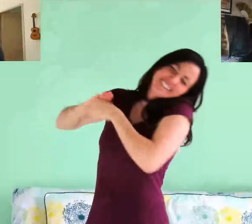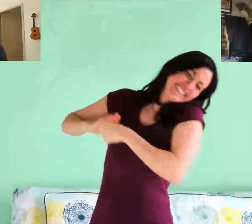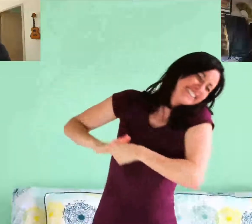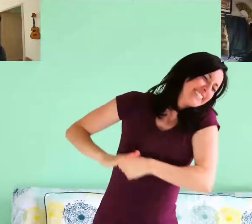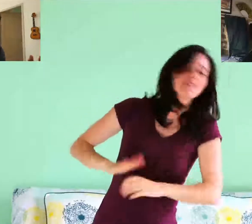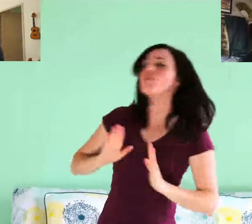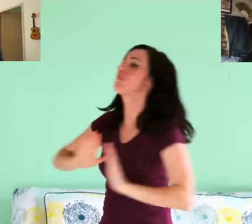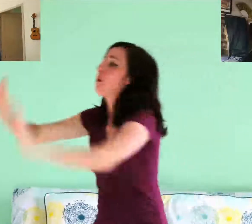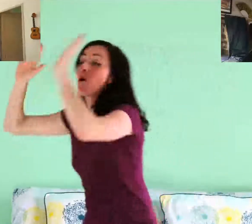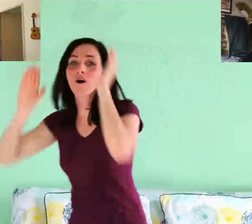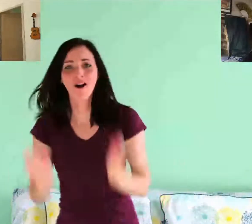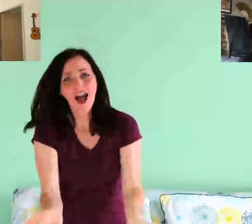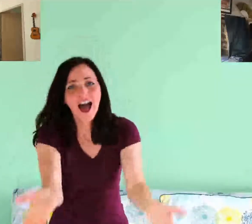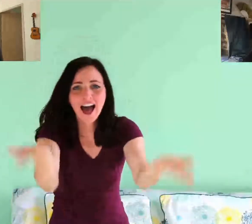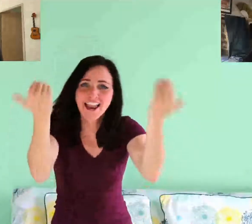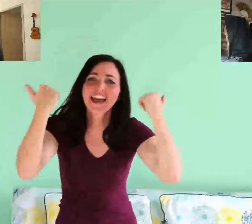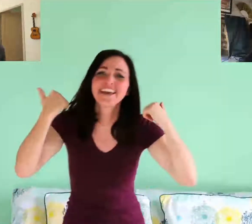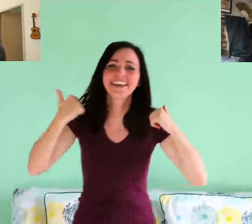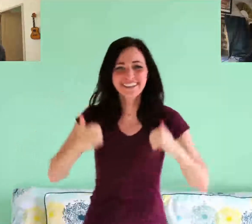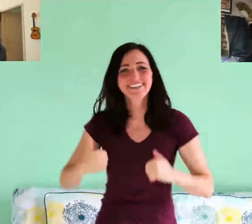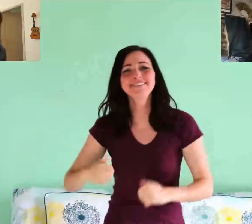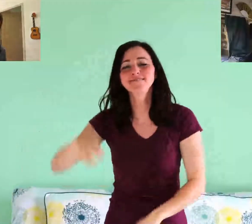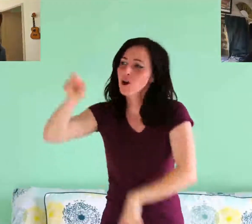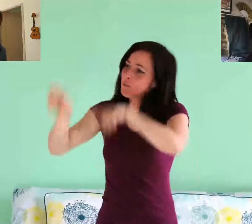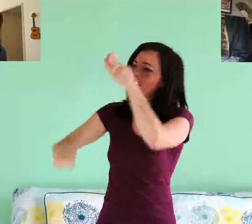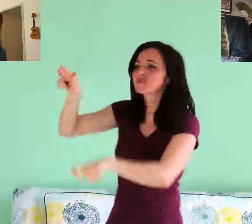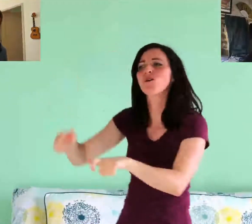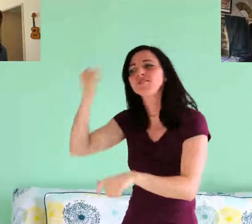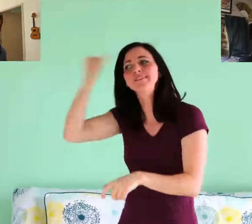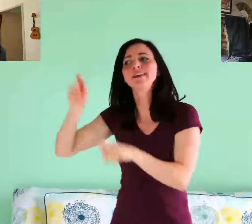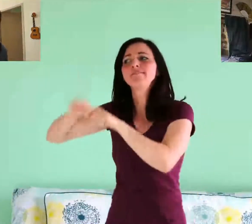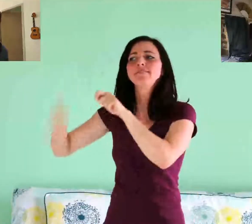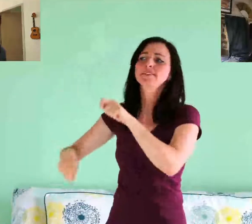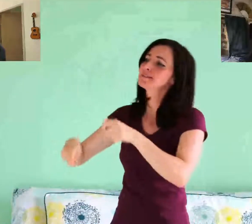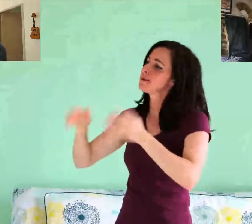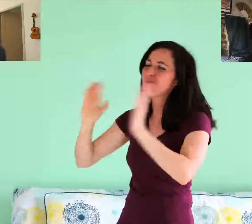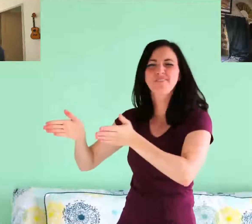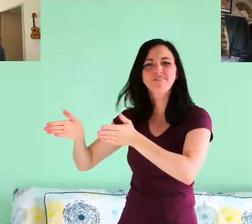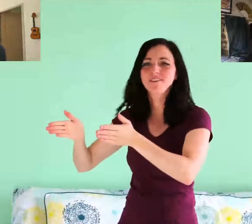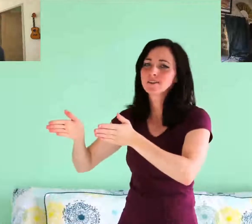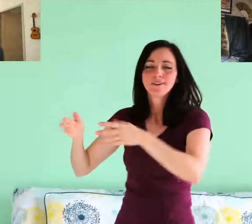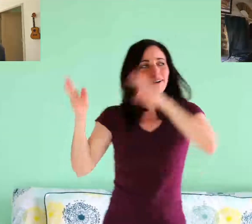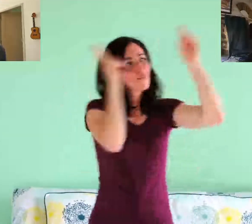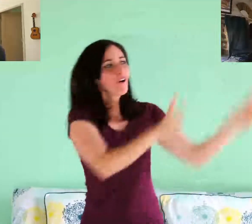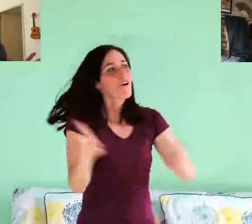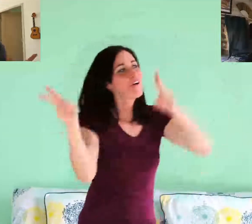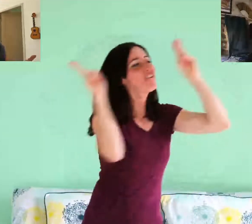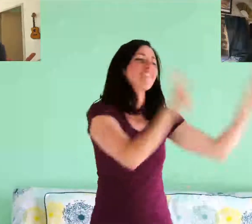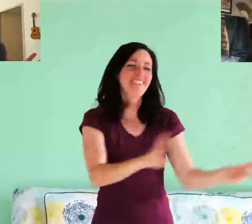ce monde amer Allez ! Un coup de vent sur les idées